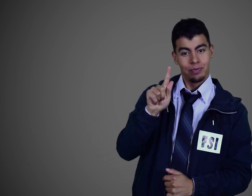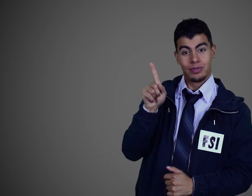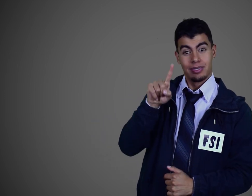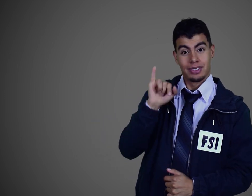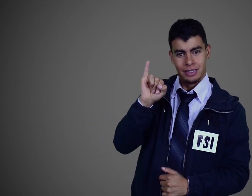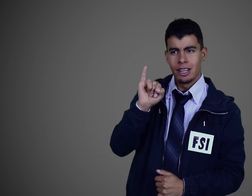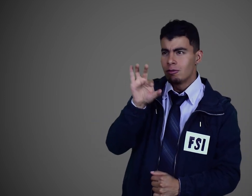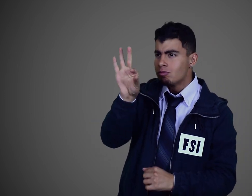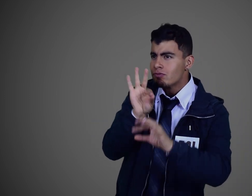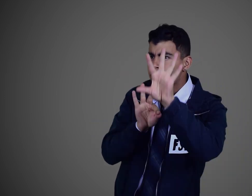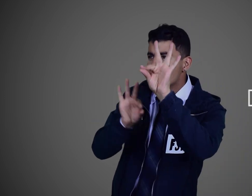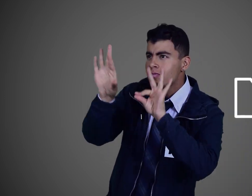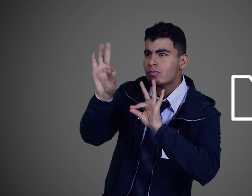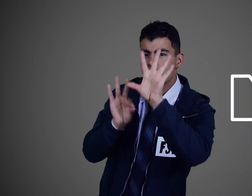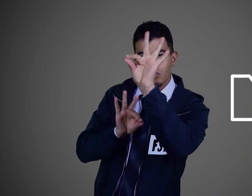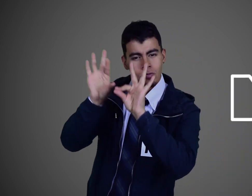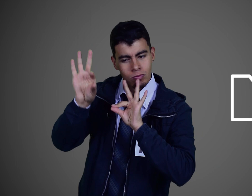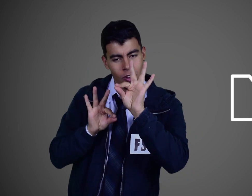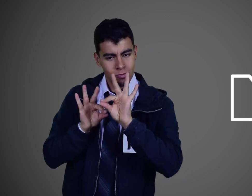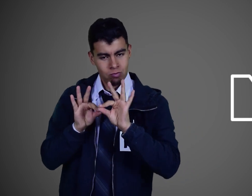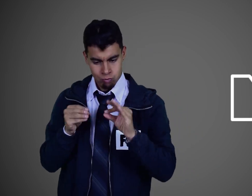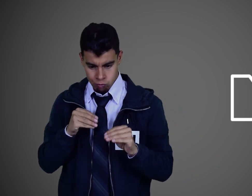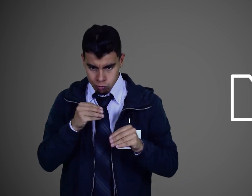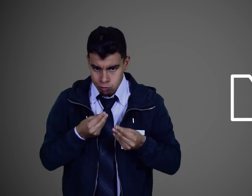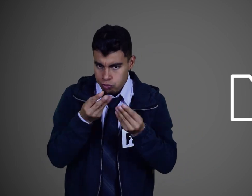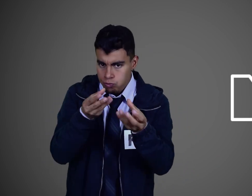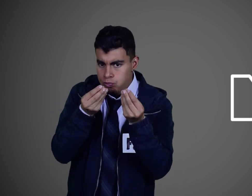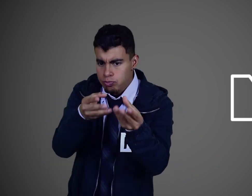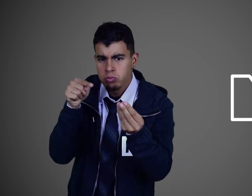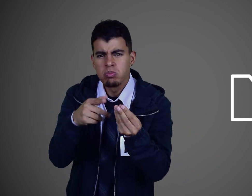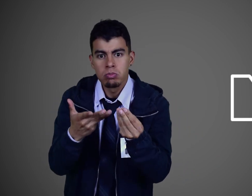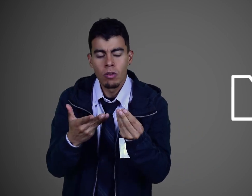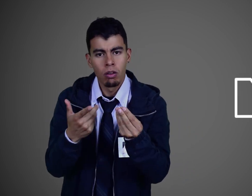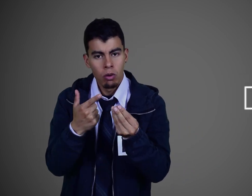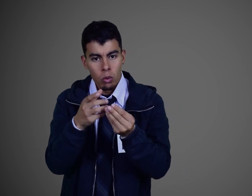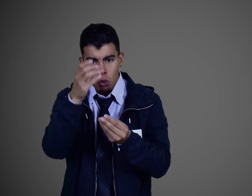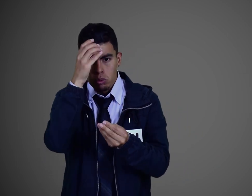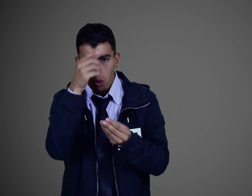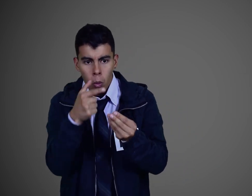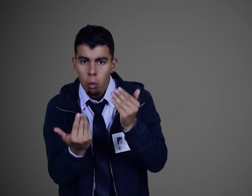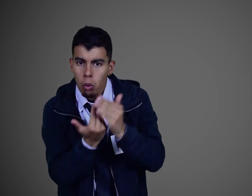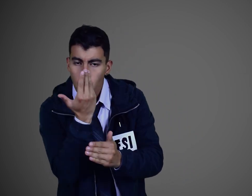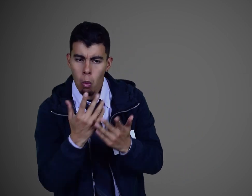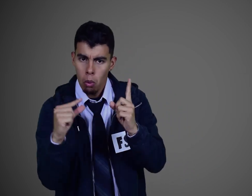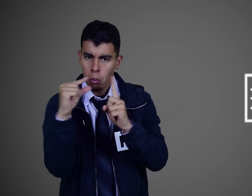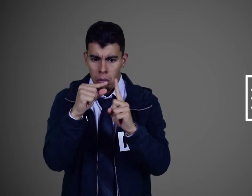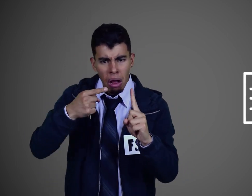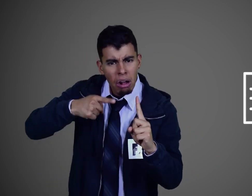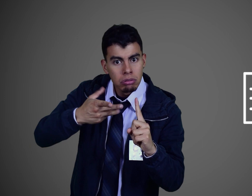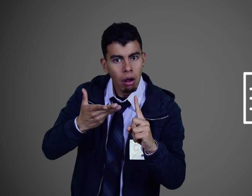tomaremos como referentes para compartir información al respecto. Conceptos nuevos, definición de términos,